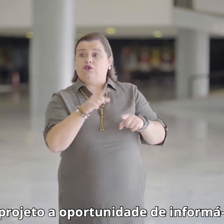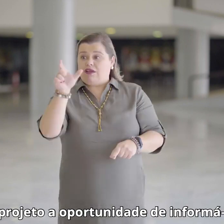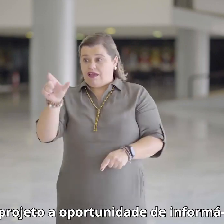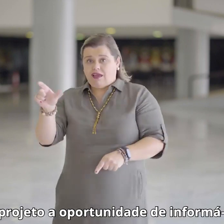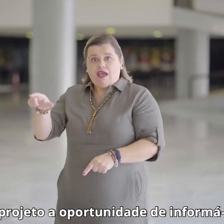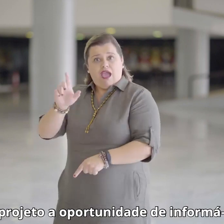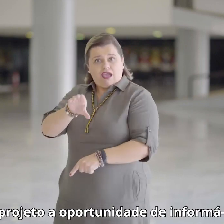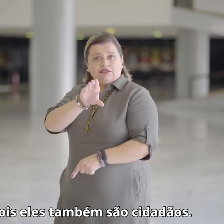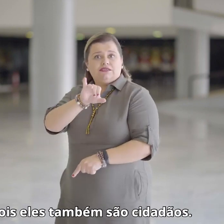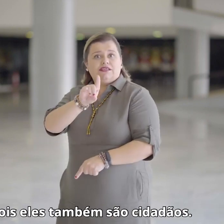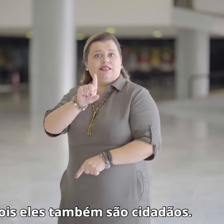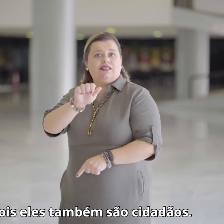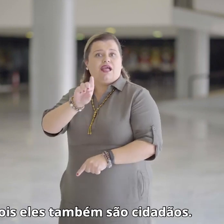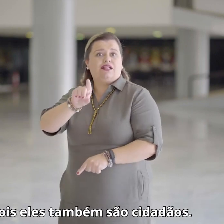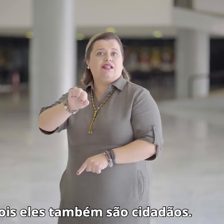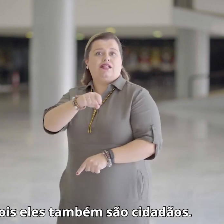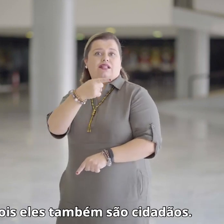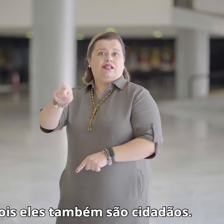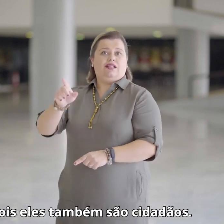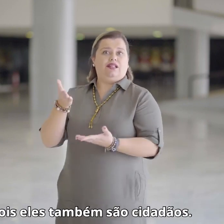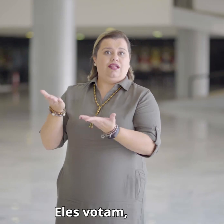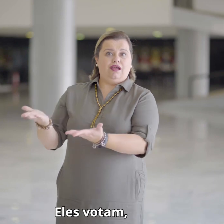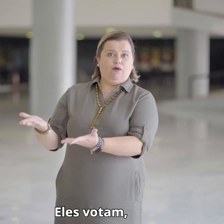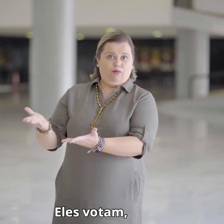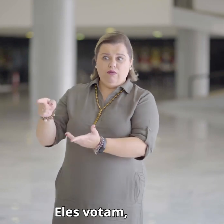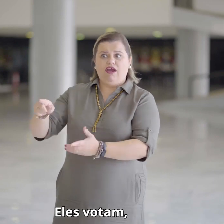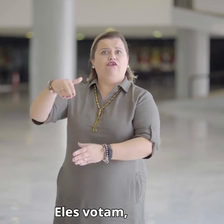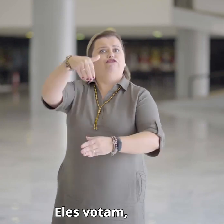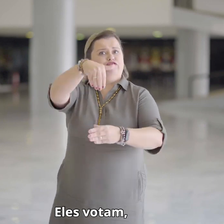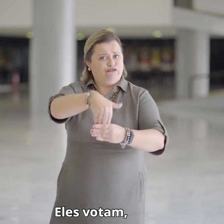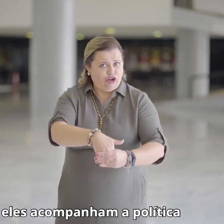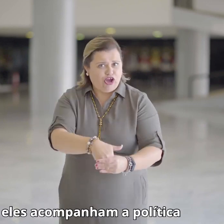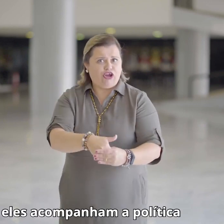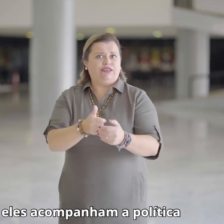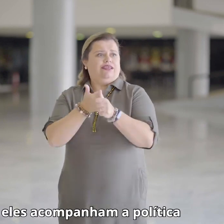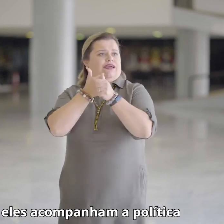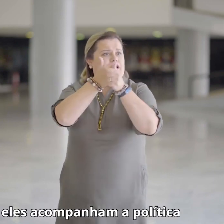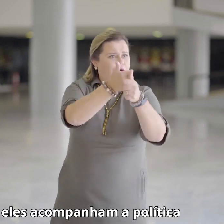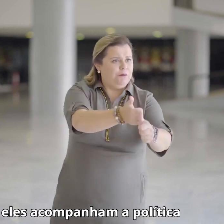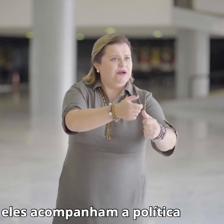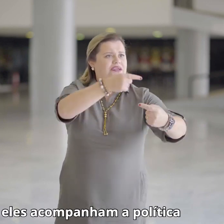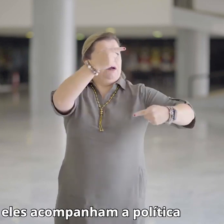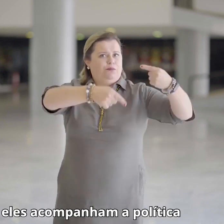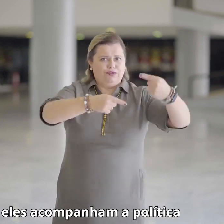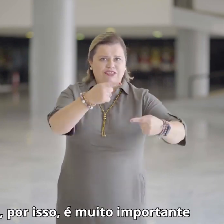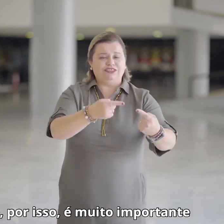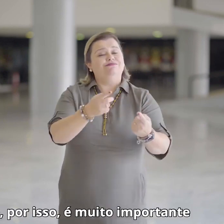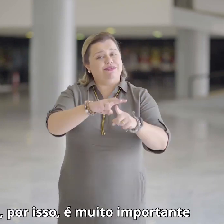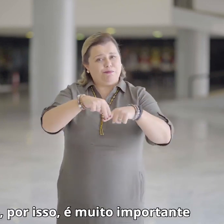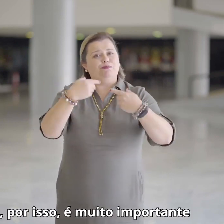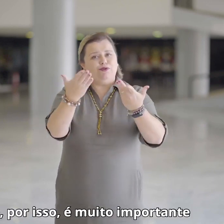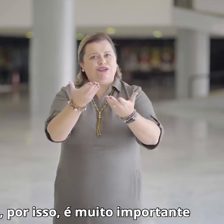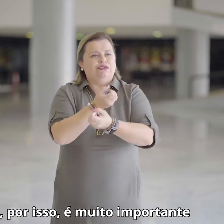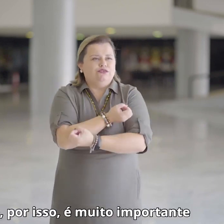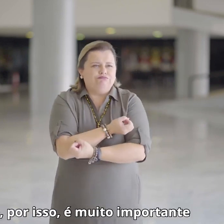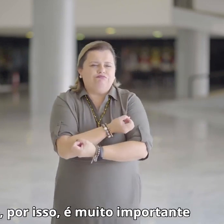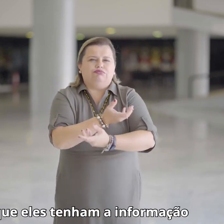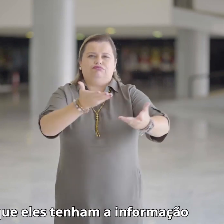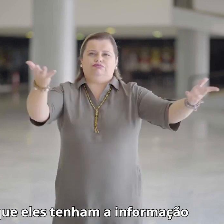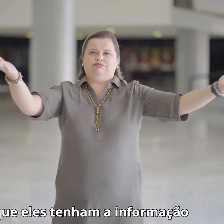informá-los, pois eles também são cidadãos. Eles votam, eles acompanham a política. E por isso é muito importante que eles tenham